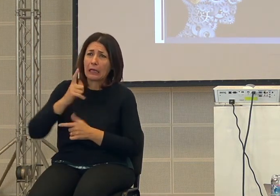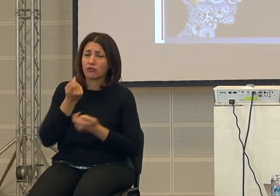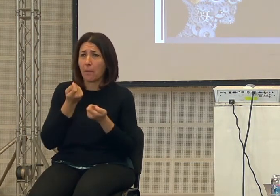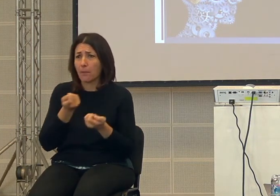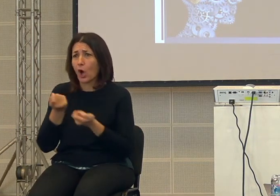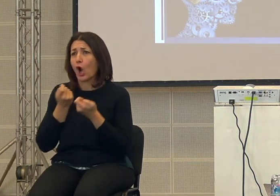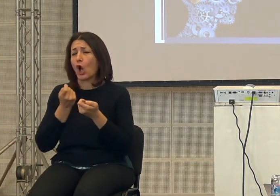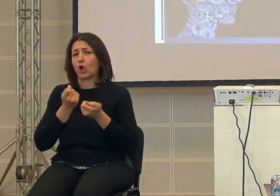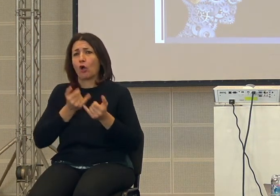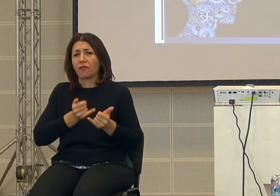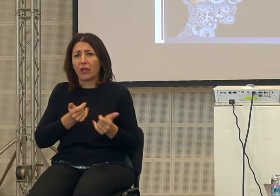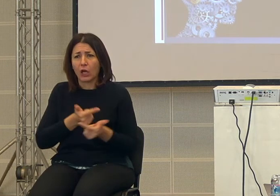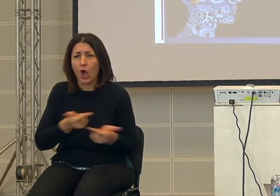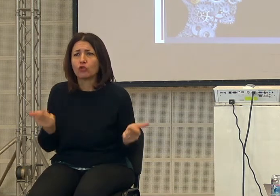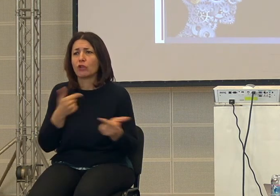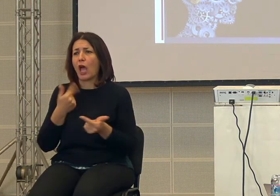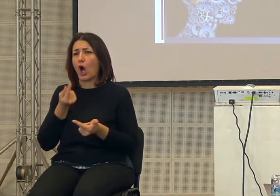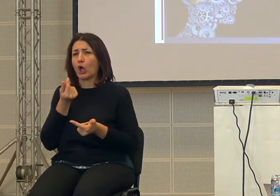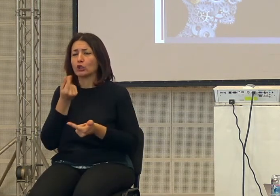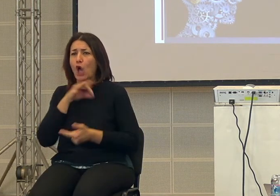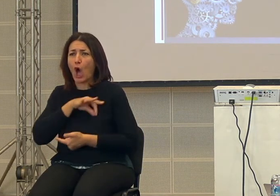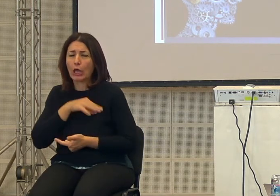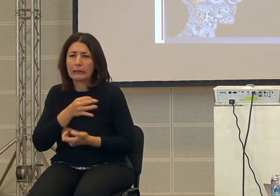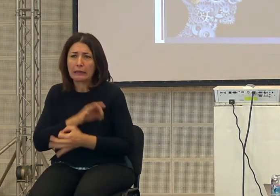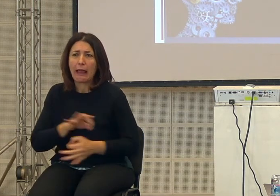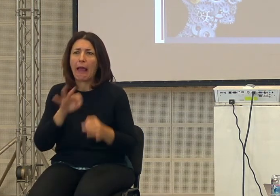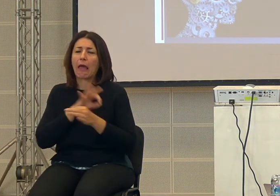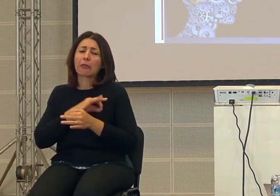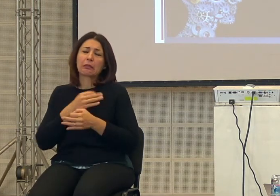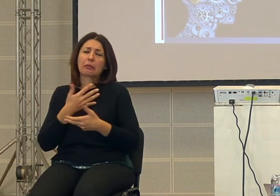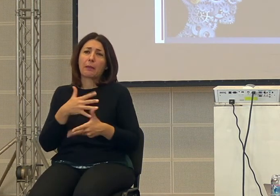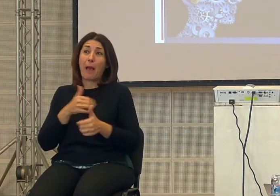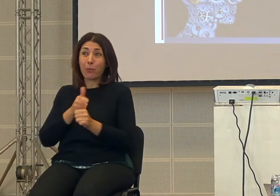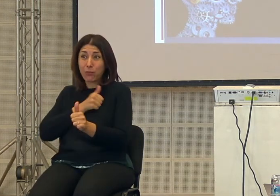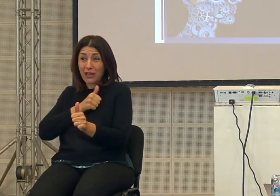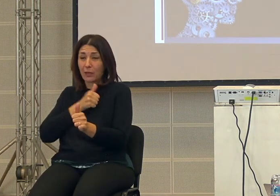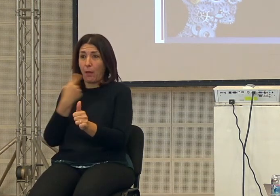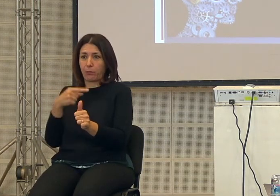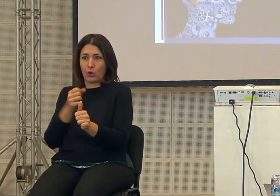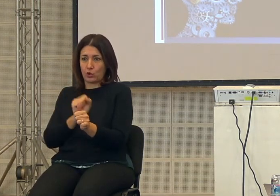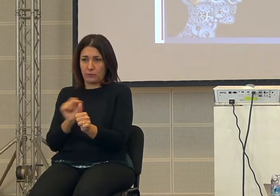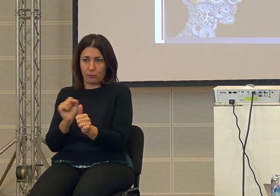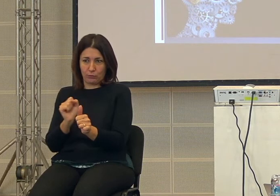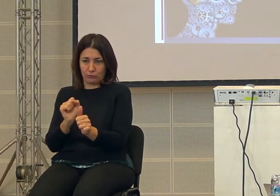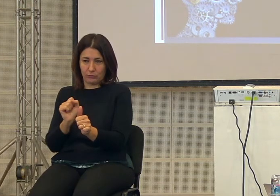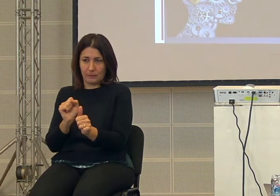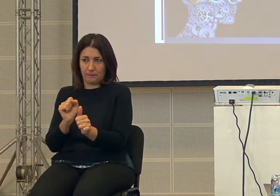dovrebbe crescere di più però è dato per scontato ma non era così cioè per